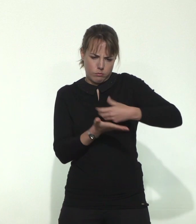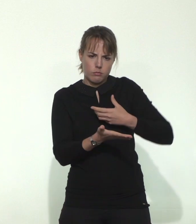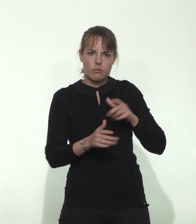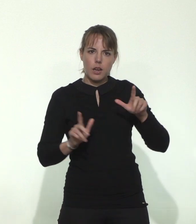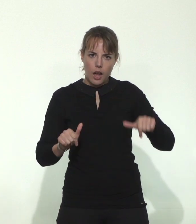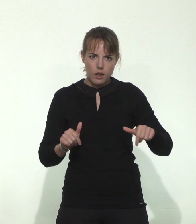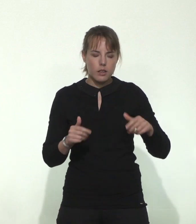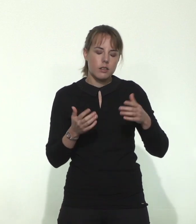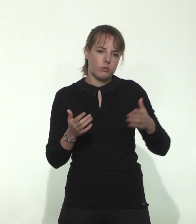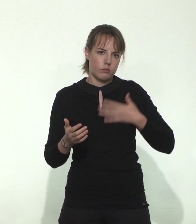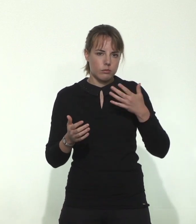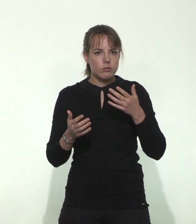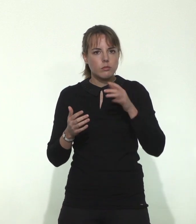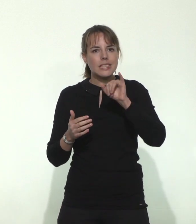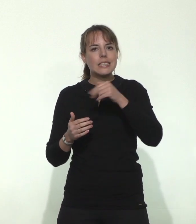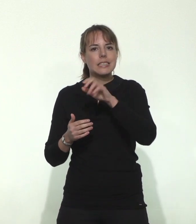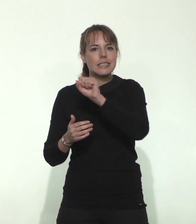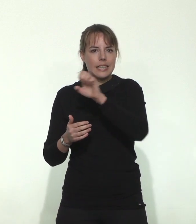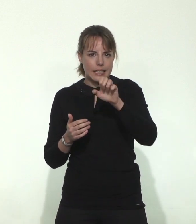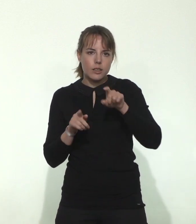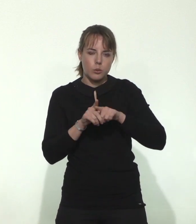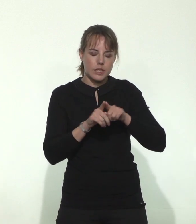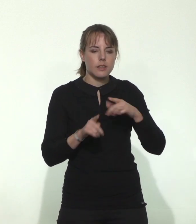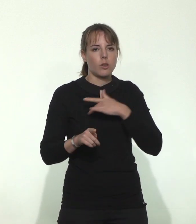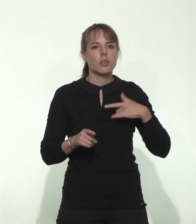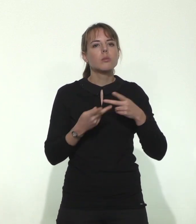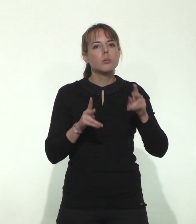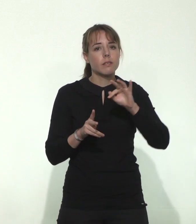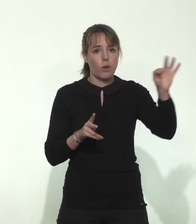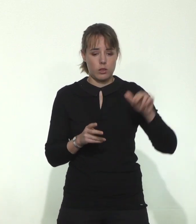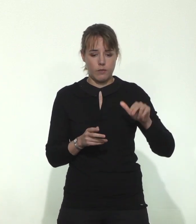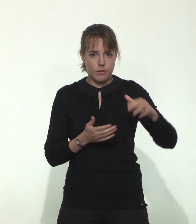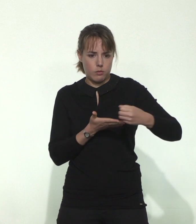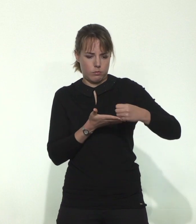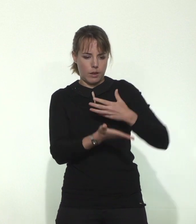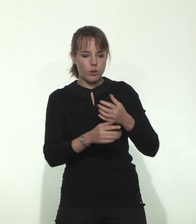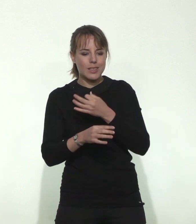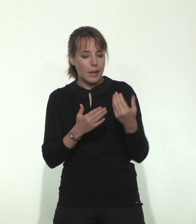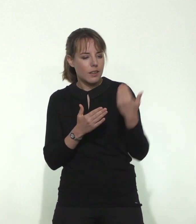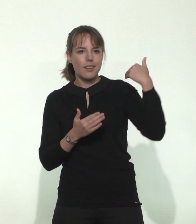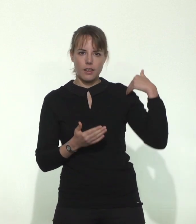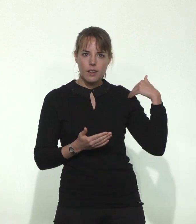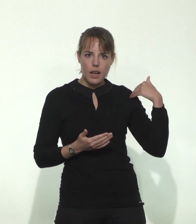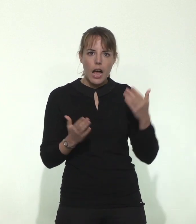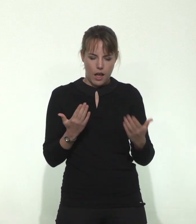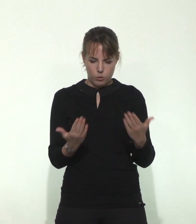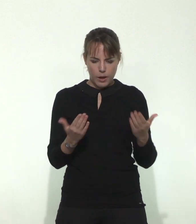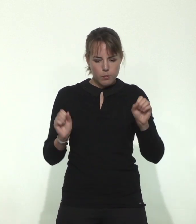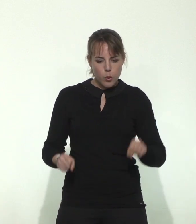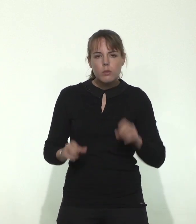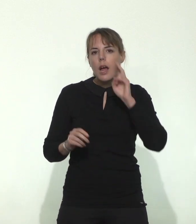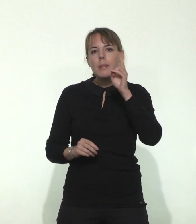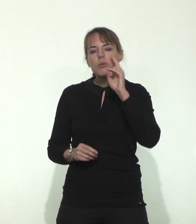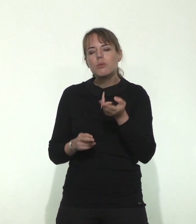'INSEE et Santé publique France, la mortalité réelle de la semaine précédente pour voir si l'on constate une surmortalité par rapport à l'attendu